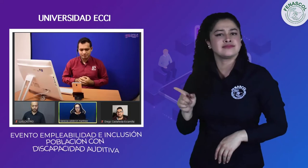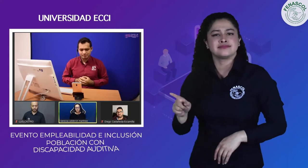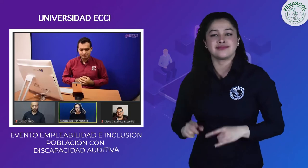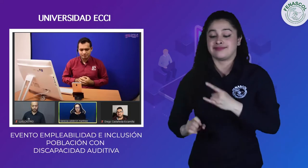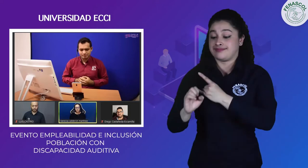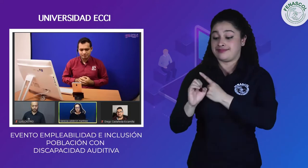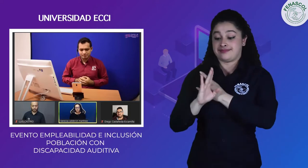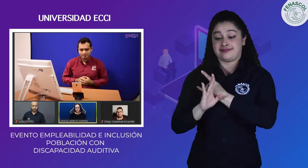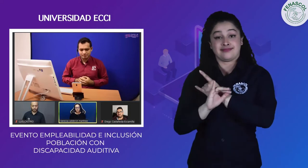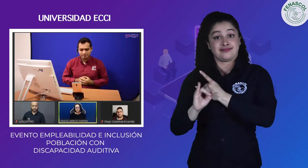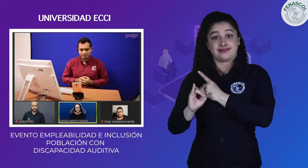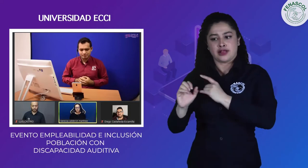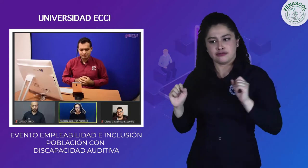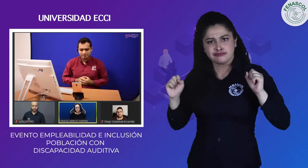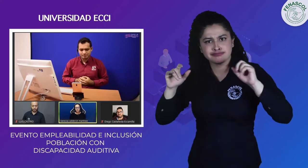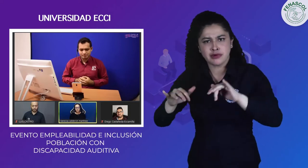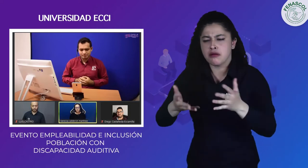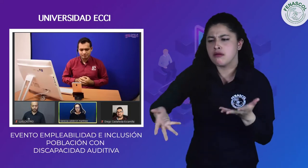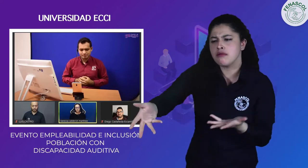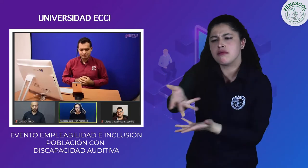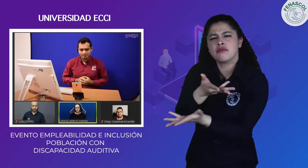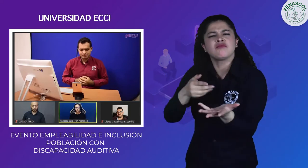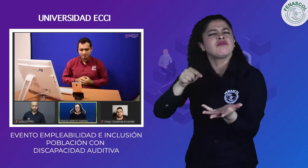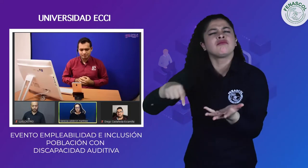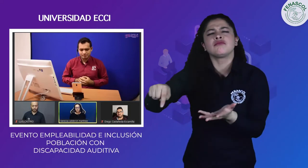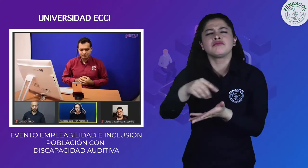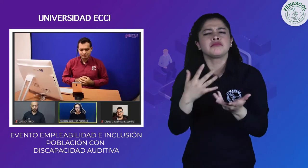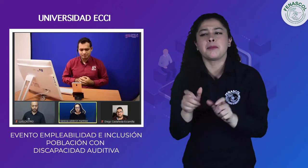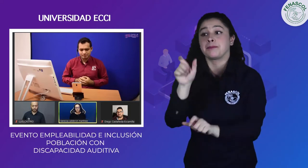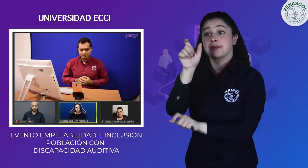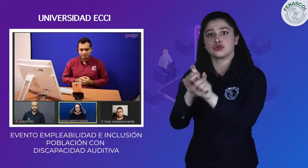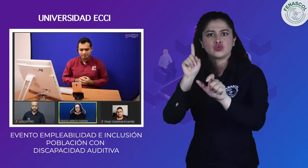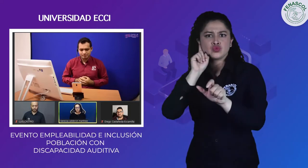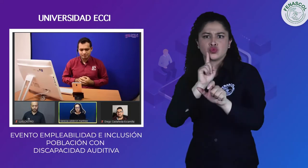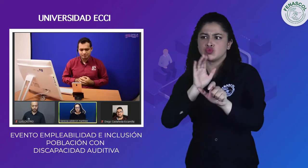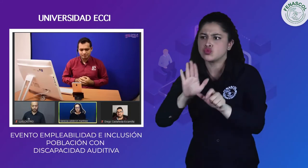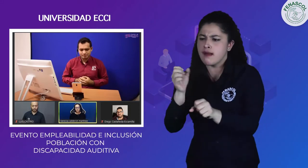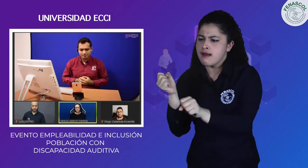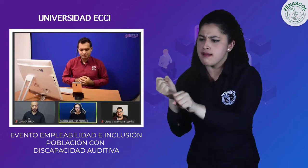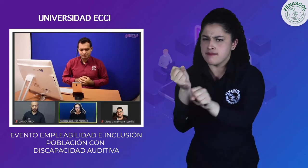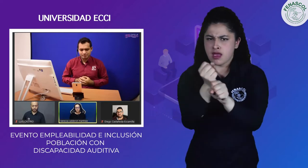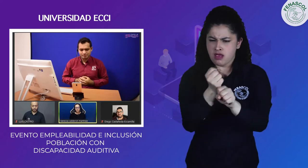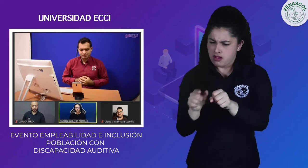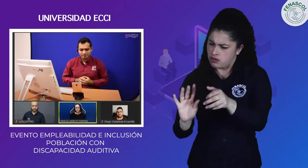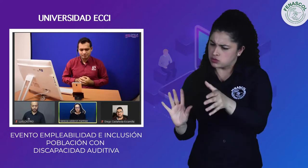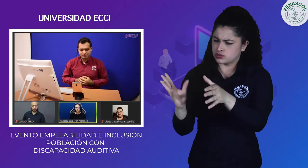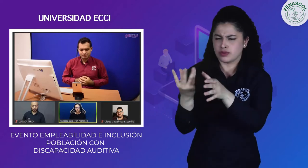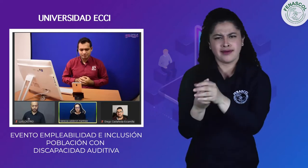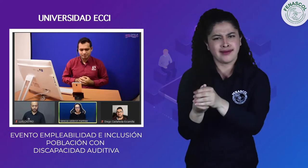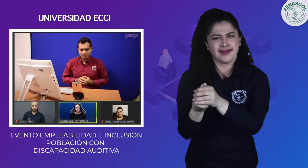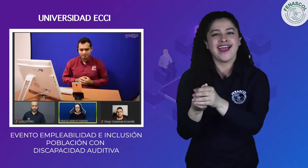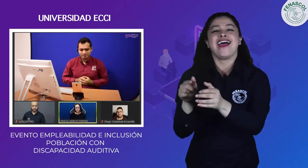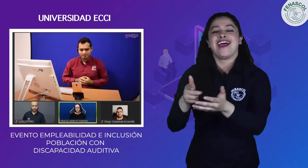En la Universidad Exi, durante el evento de empleabilidad e inclusión de población con discapacidad auditiva.